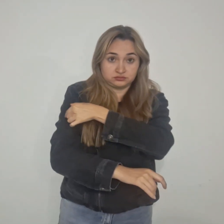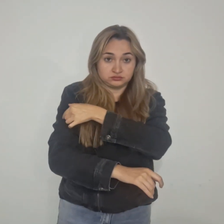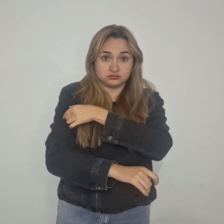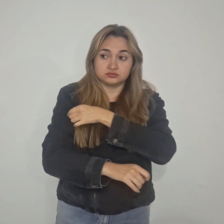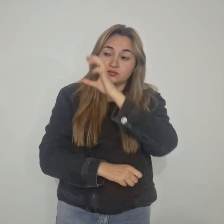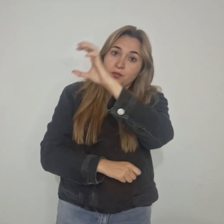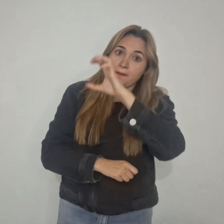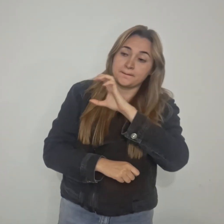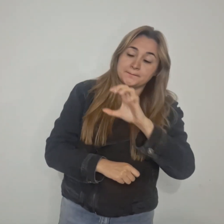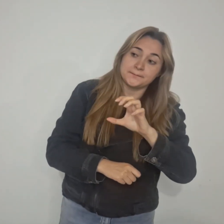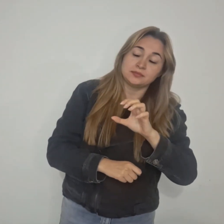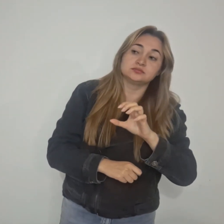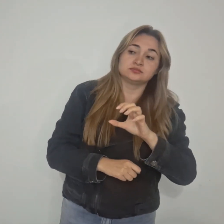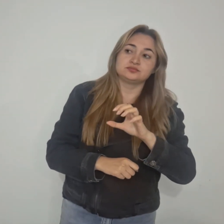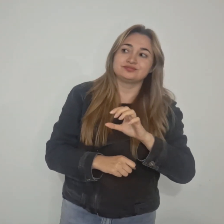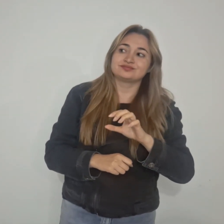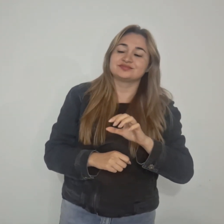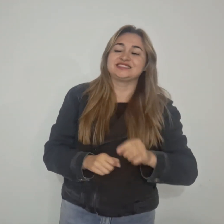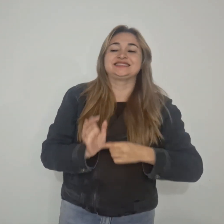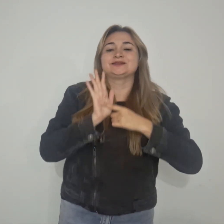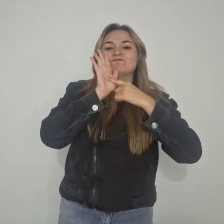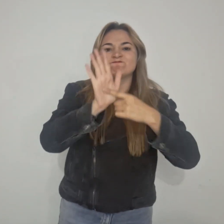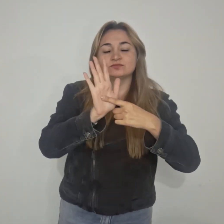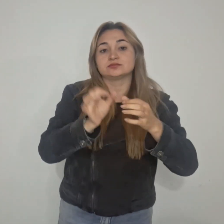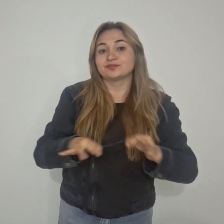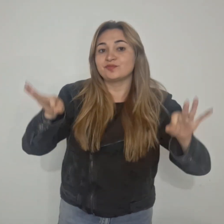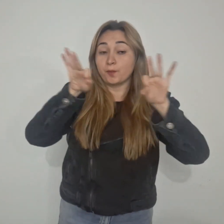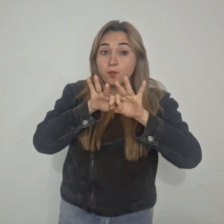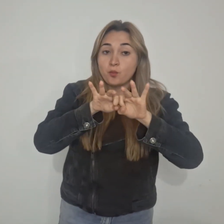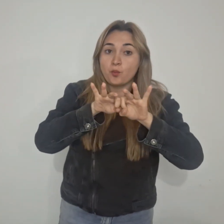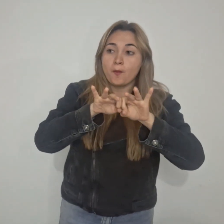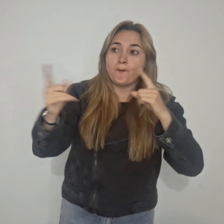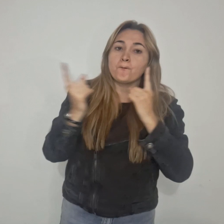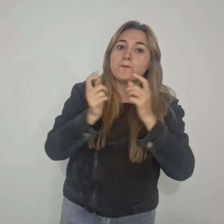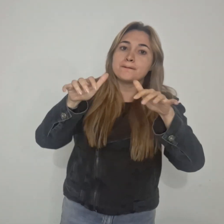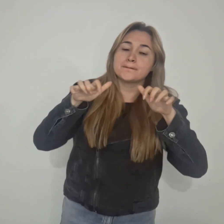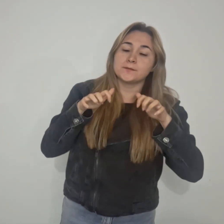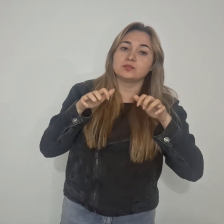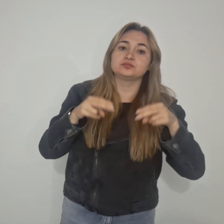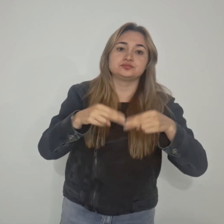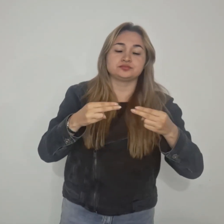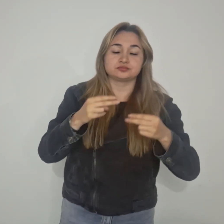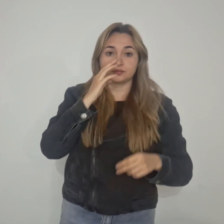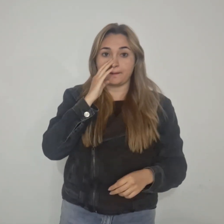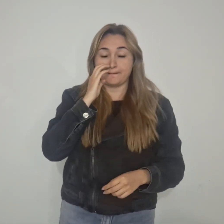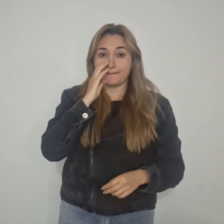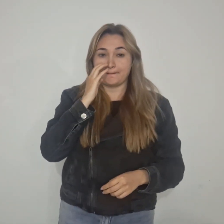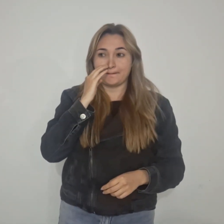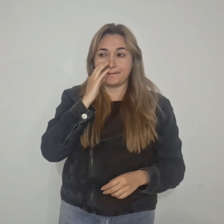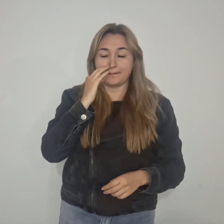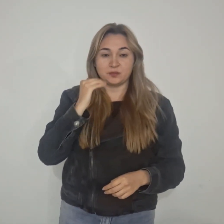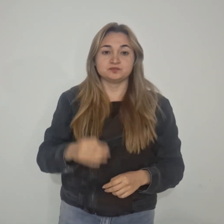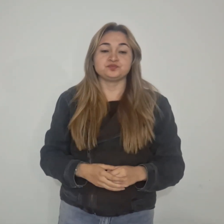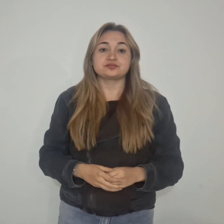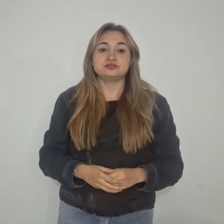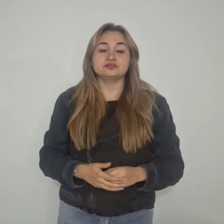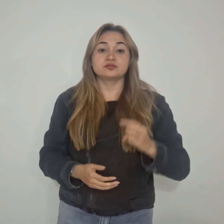extranjeros, subraya la importancia de este encuentro para Tunja. El alcalde Mikhail Krasnov,